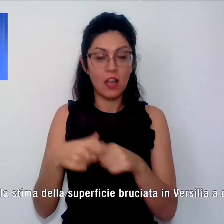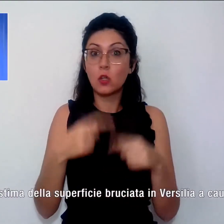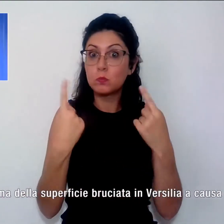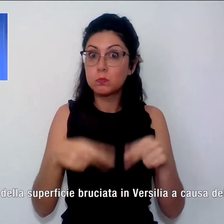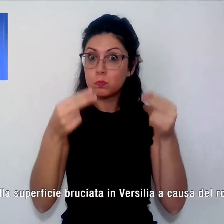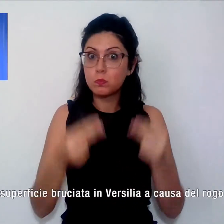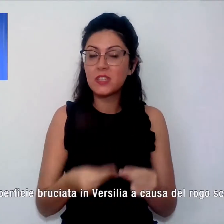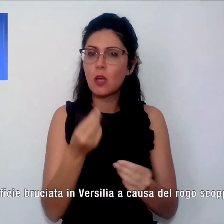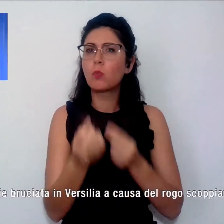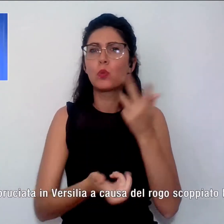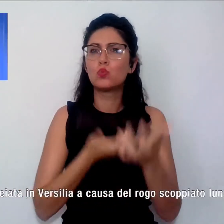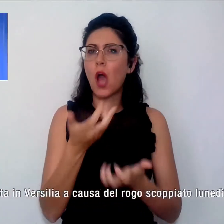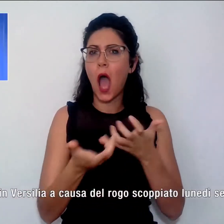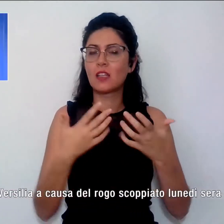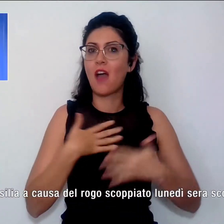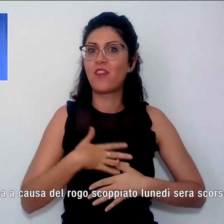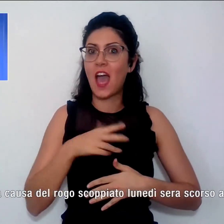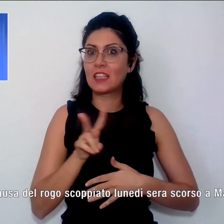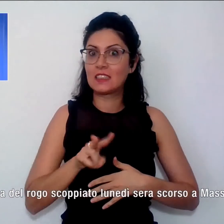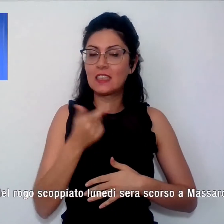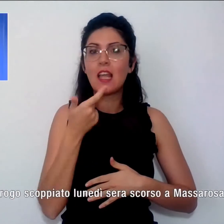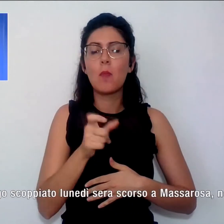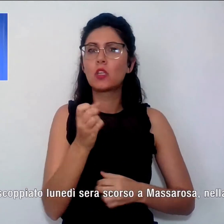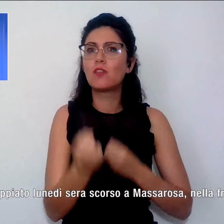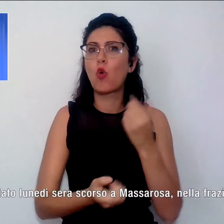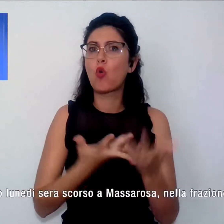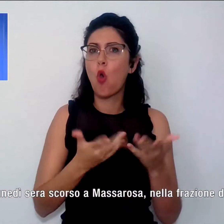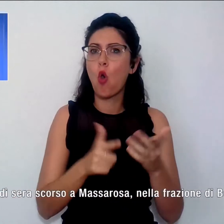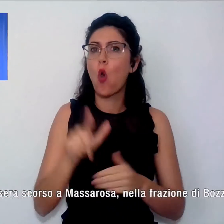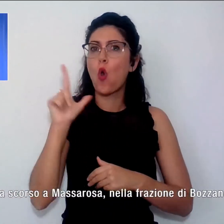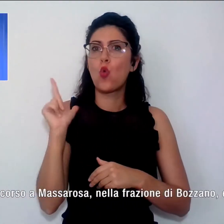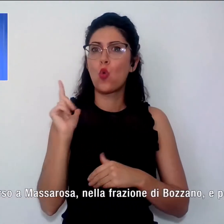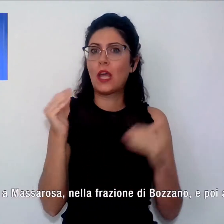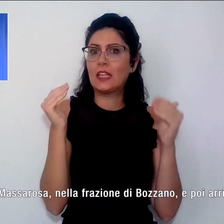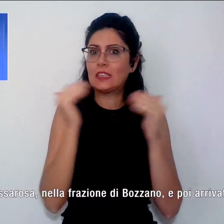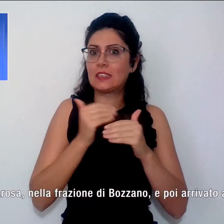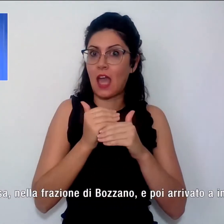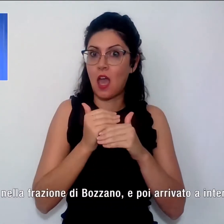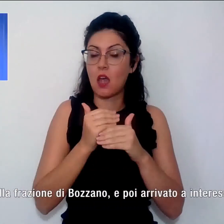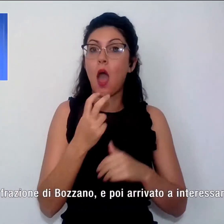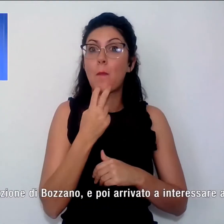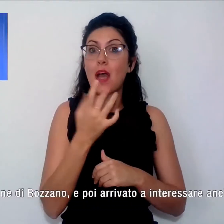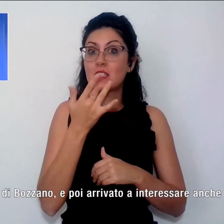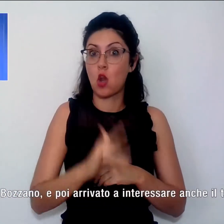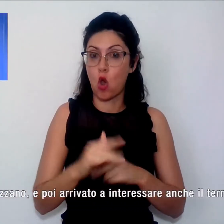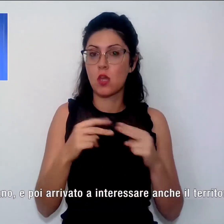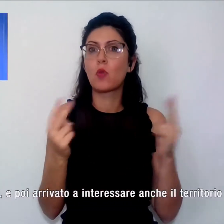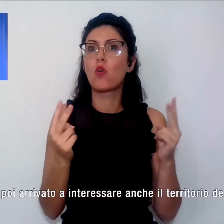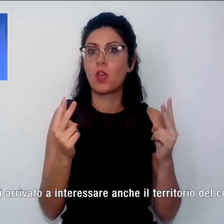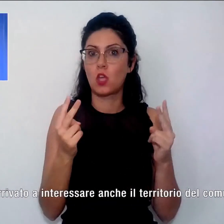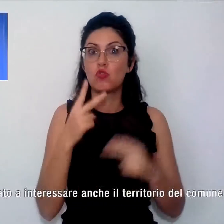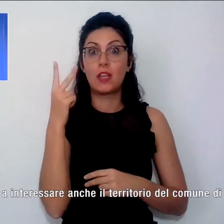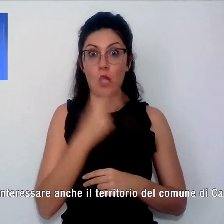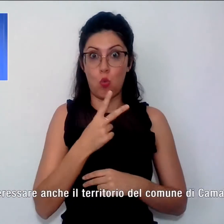in Versilia per il rogo scoppiato lunedì sera a Massarosa, siamo nella provincia di Lucca, nella frazione di